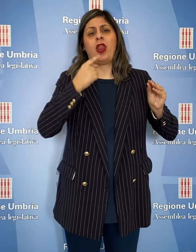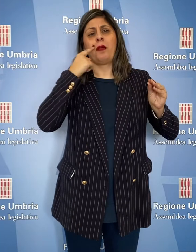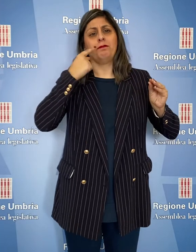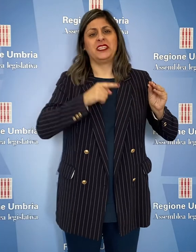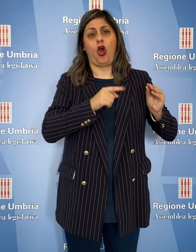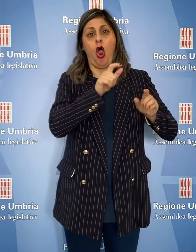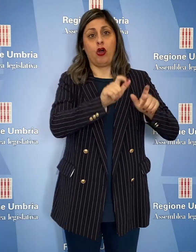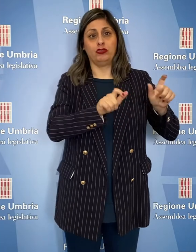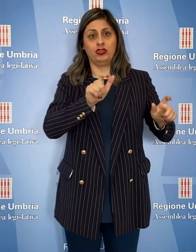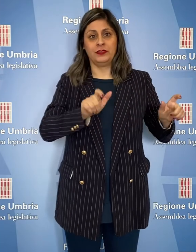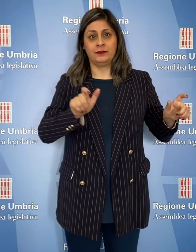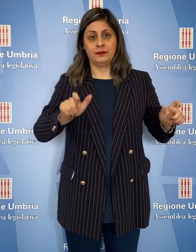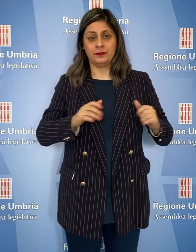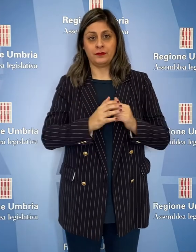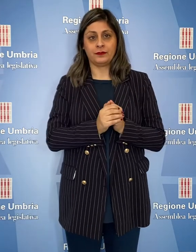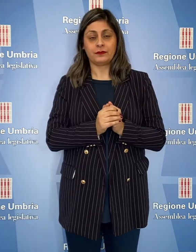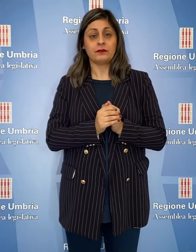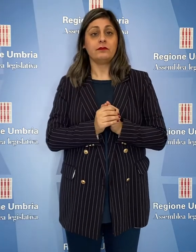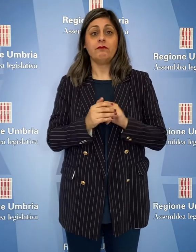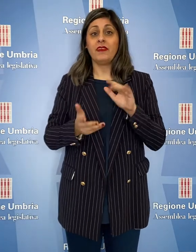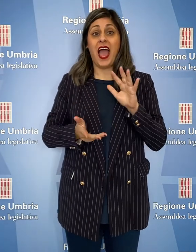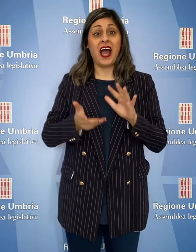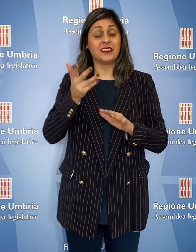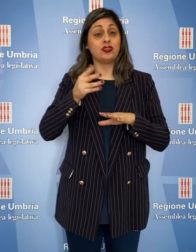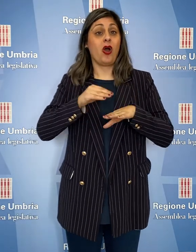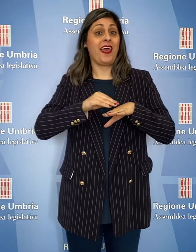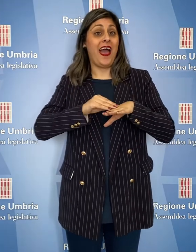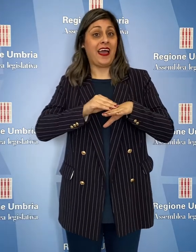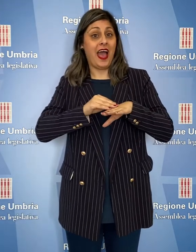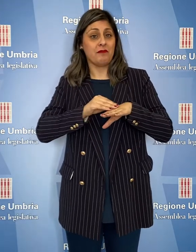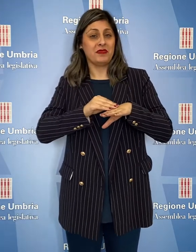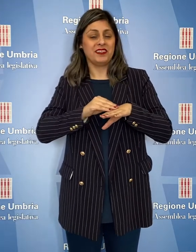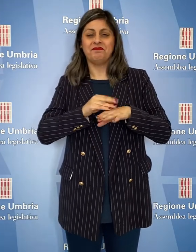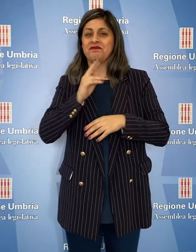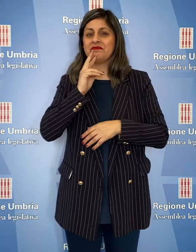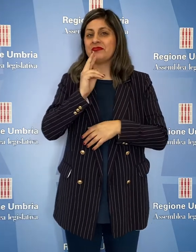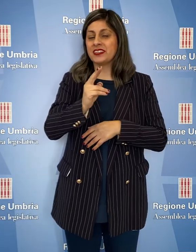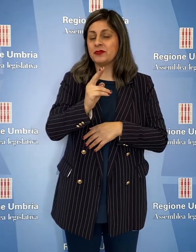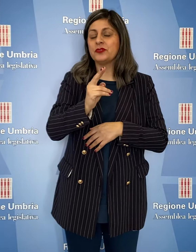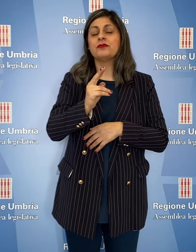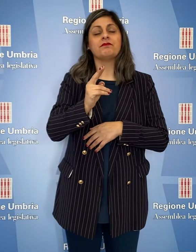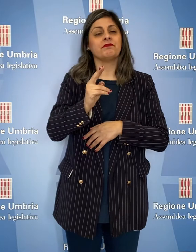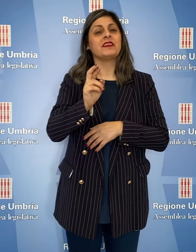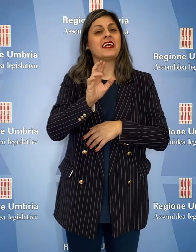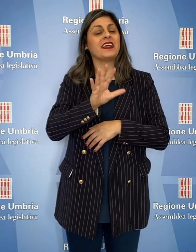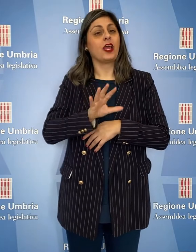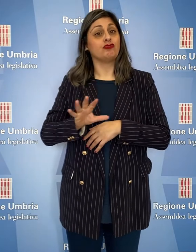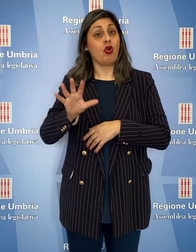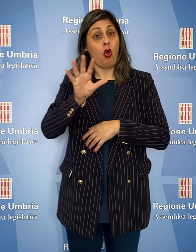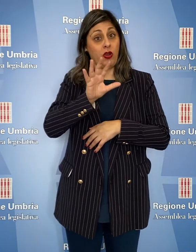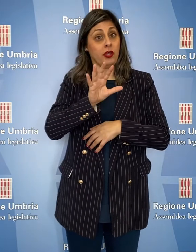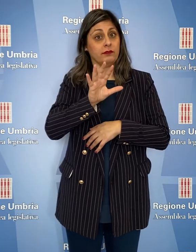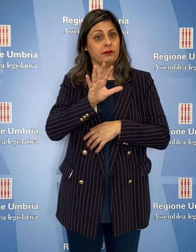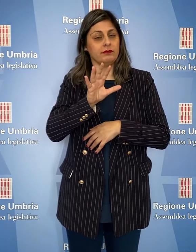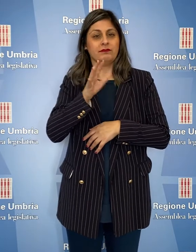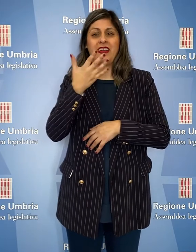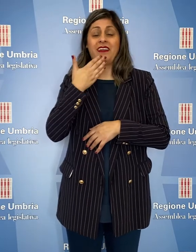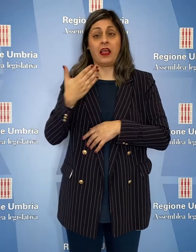professionale degli psicologi. L'assessore Paola Agabiti ha risposto che la regione con il